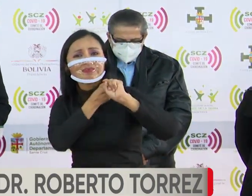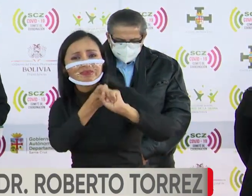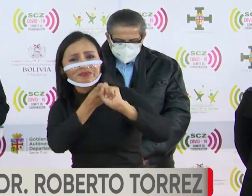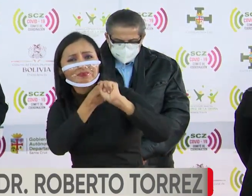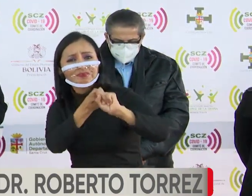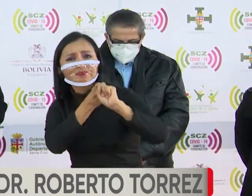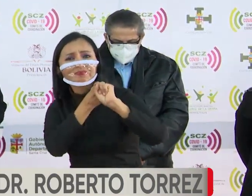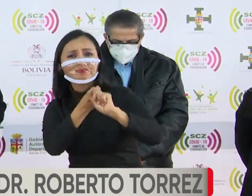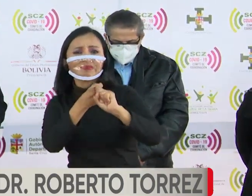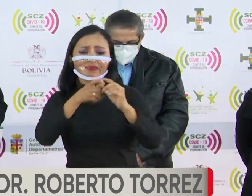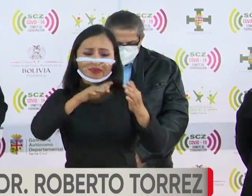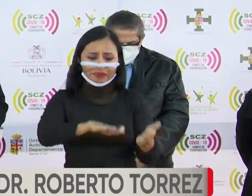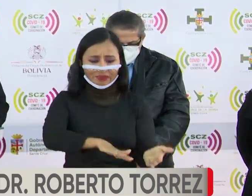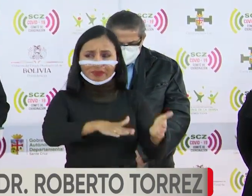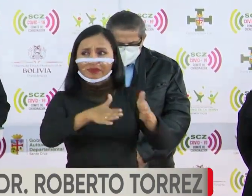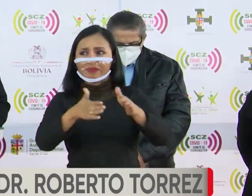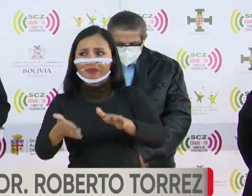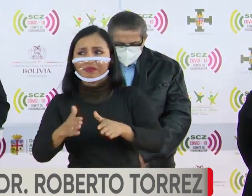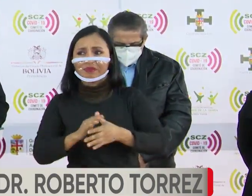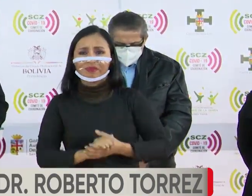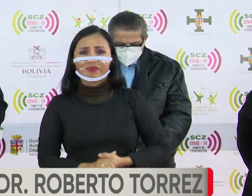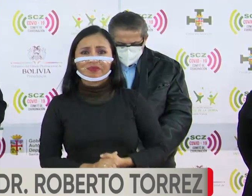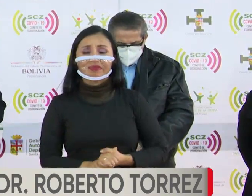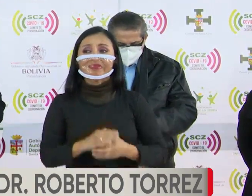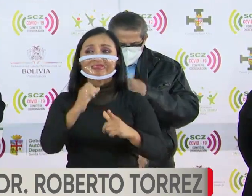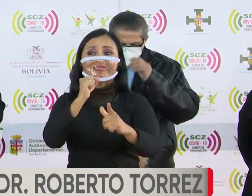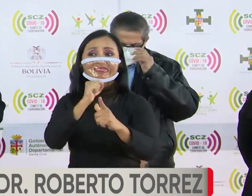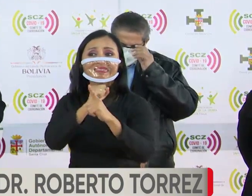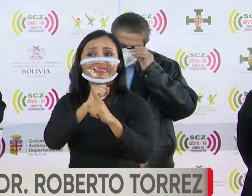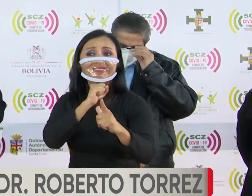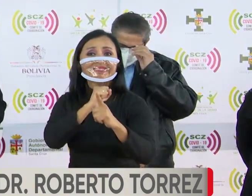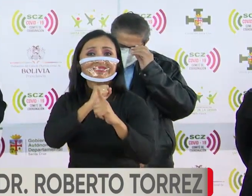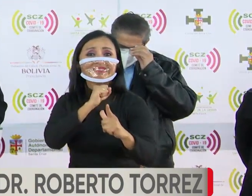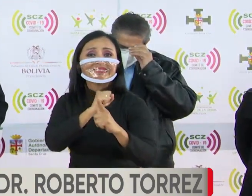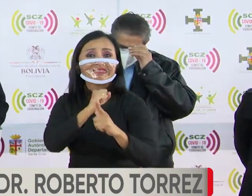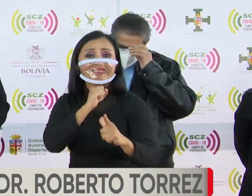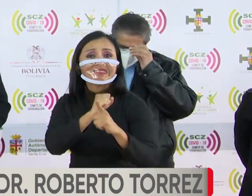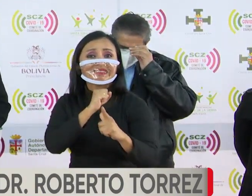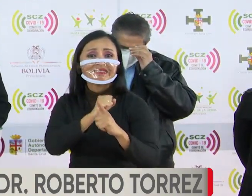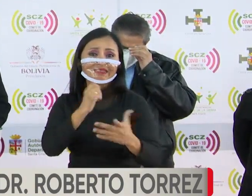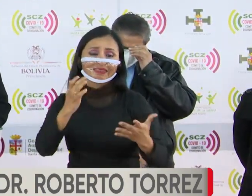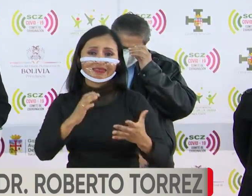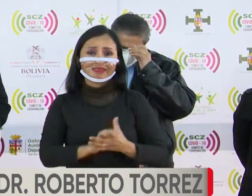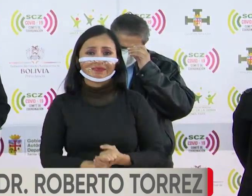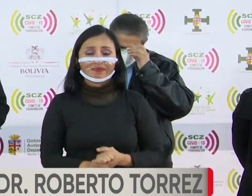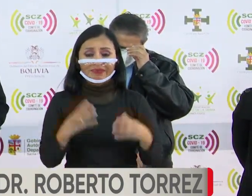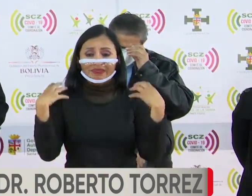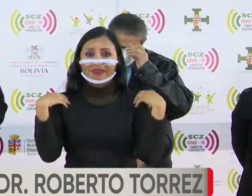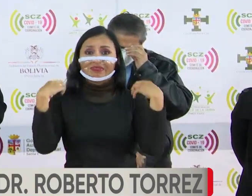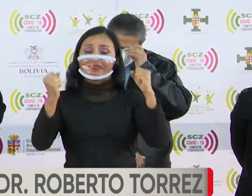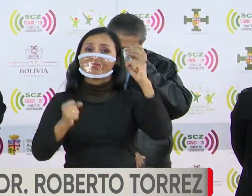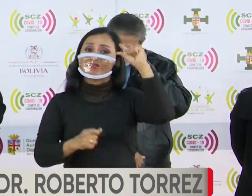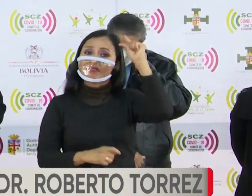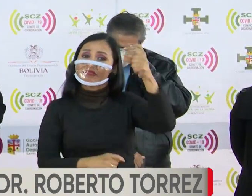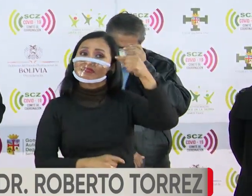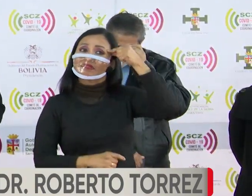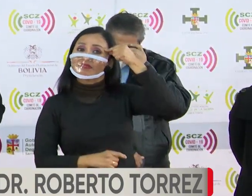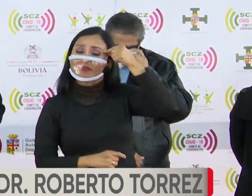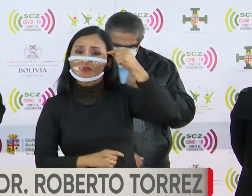un líder de la salud pública.